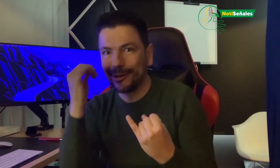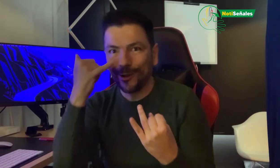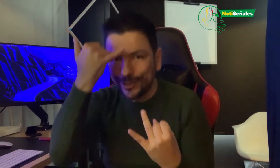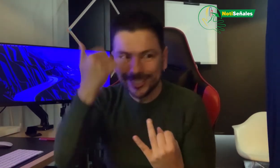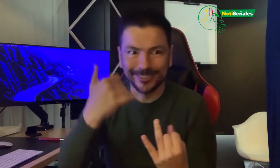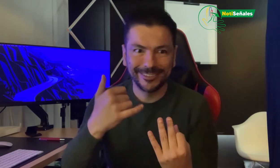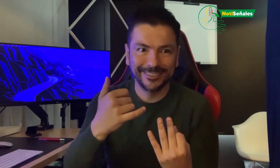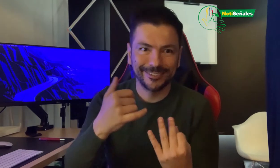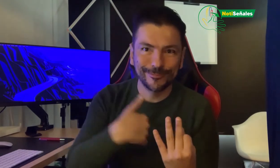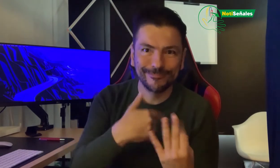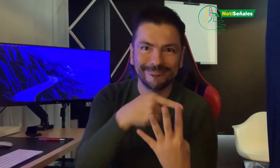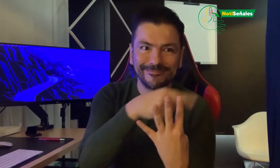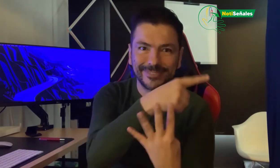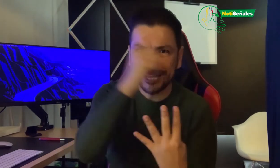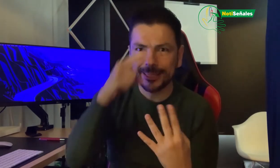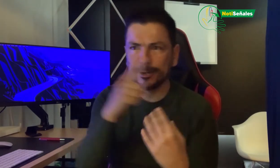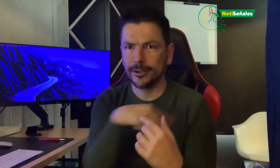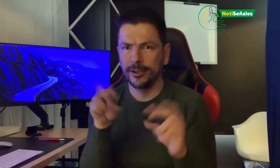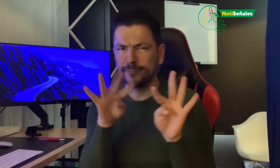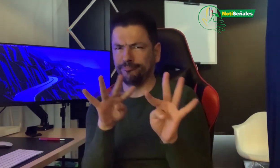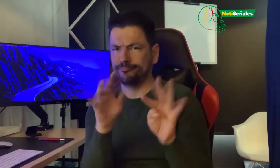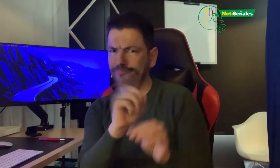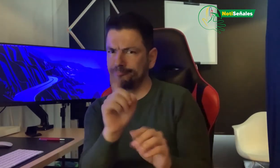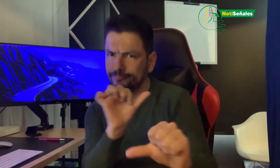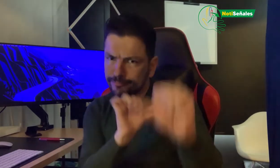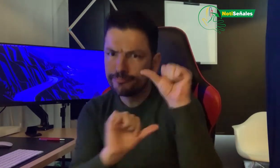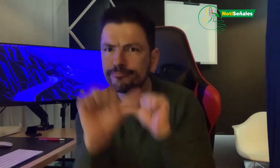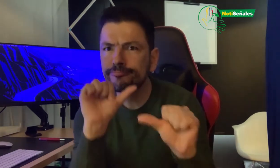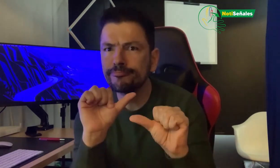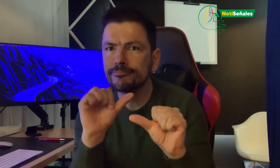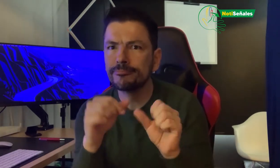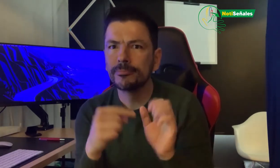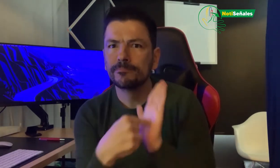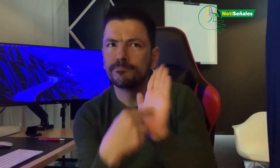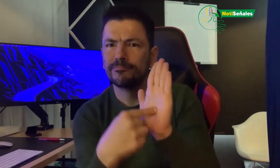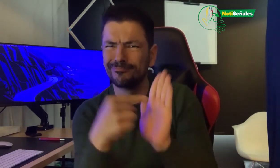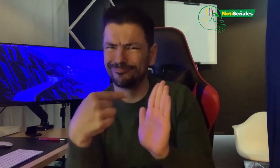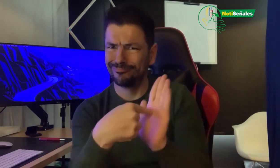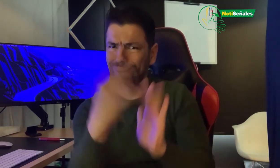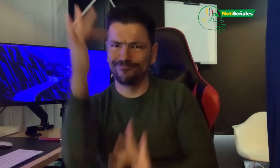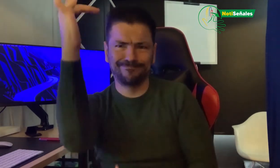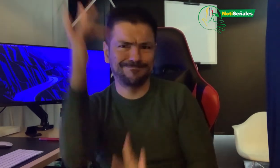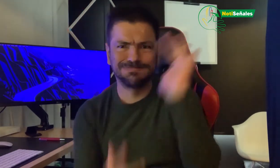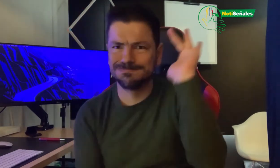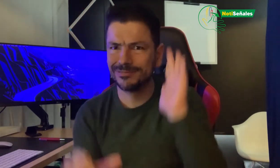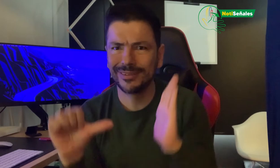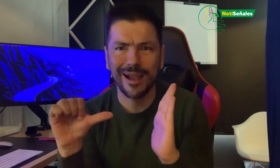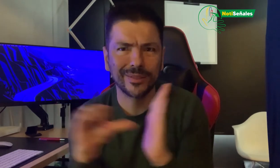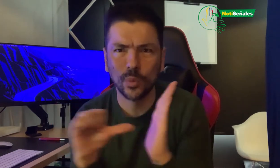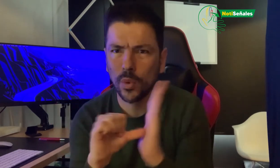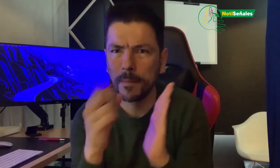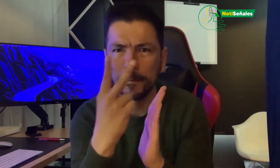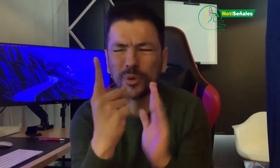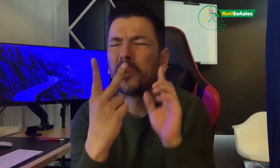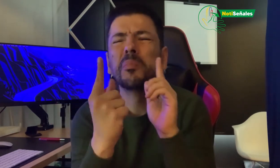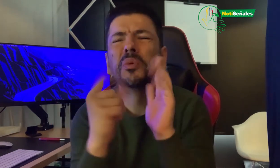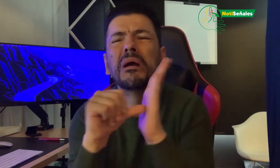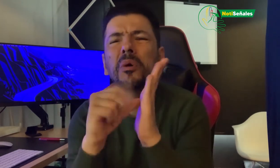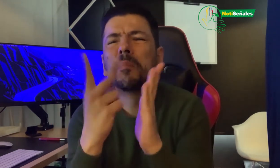los que estábamos allí, los que les mencioné antes, si estábamos a la defensiva, vimos que el artículo 21 la verdad no es adecuado, porque hay un